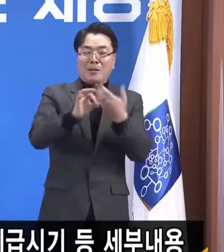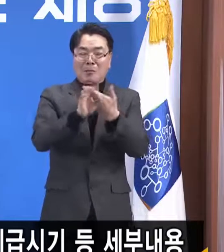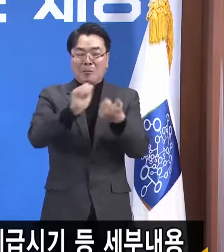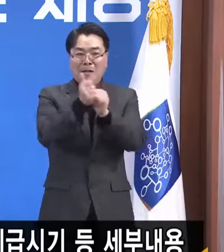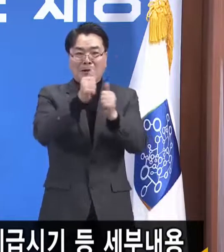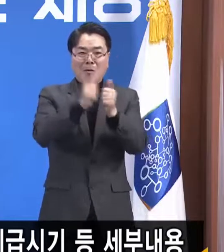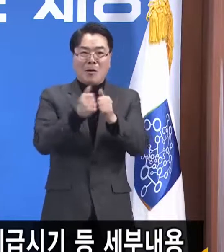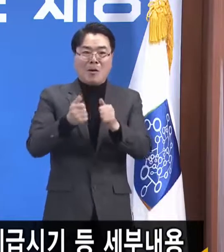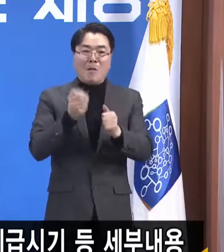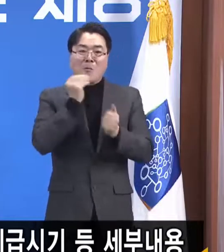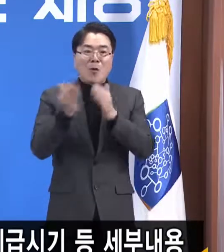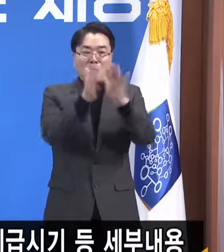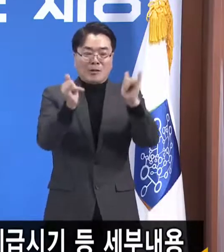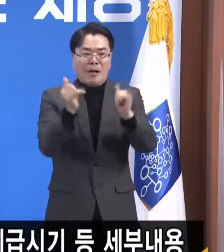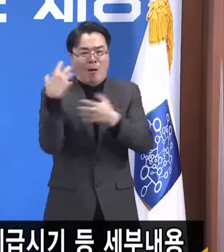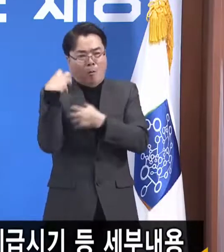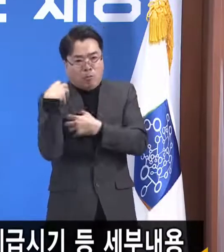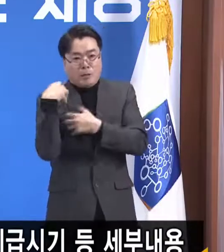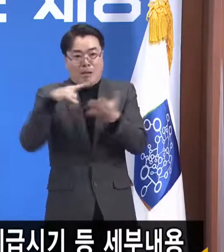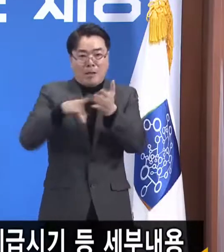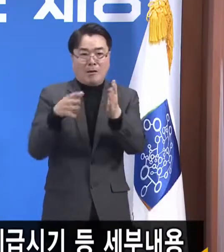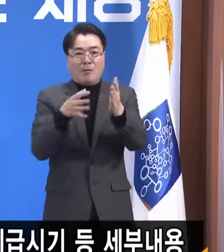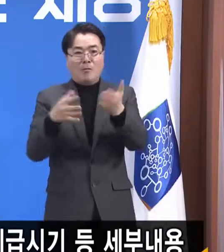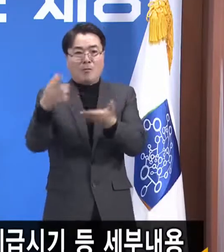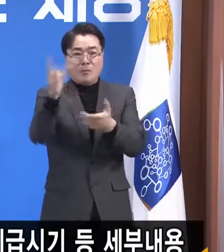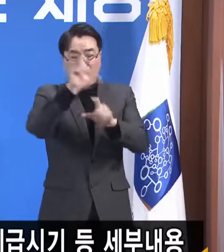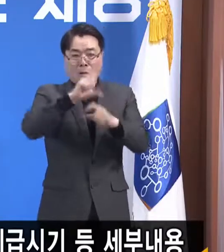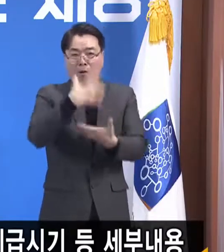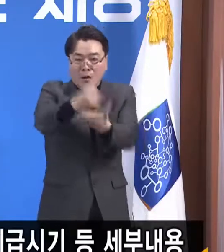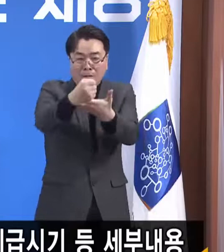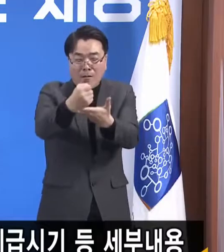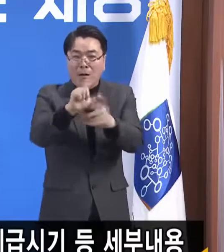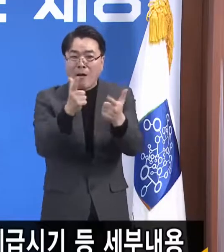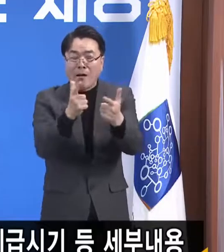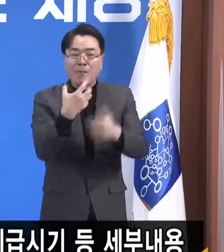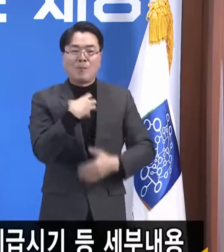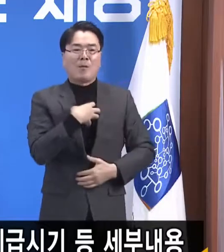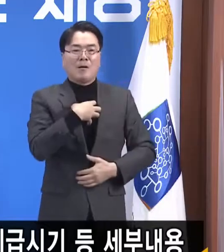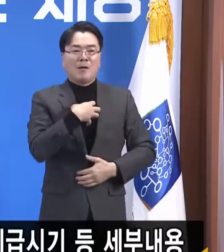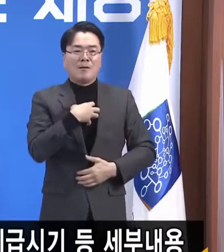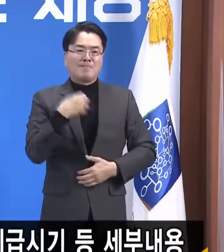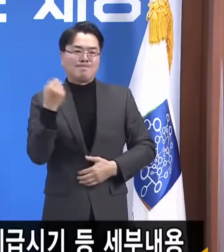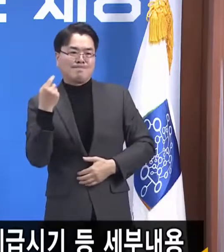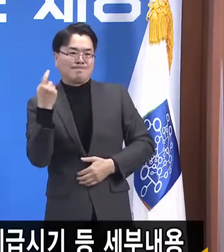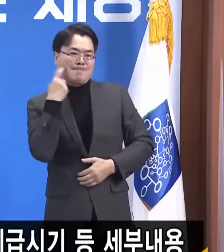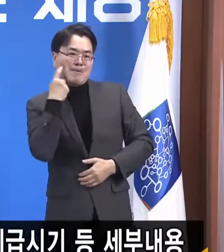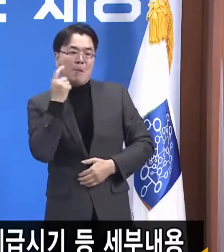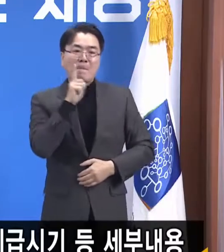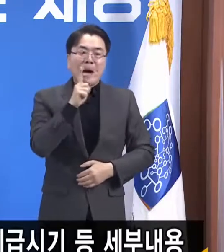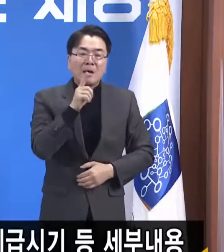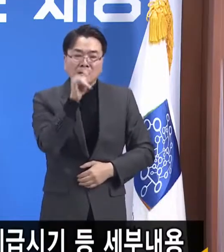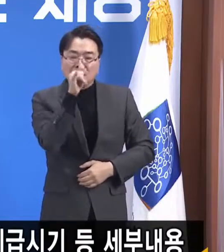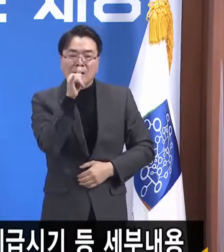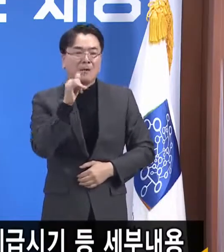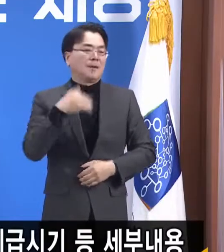부담이 늘어나는 거 아니냐, 세금 더 걷는 거 아니냐 이렇게 우려하거나 아니면 음행하는 분들이 계시던데